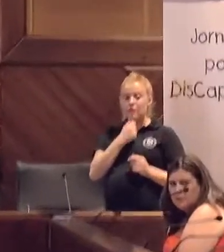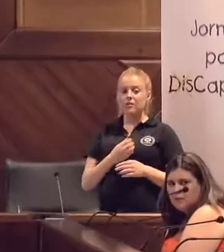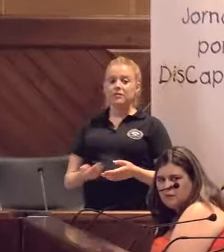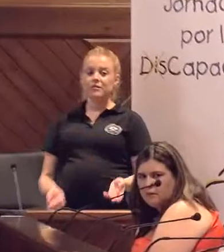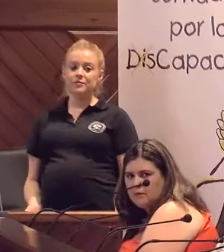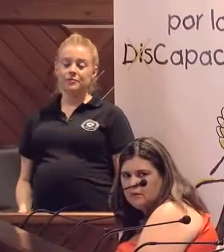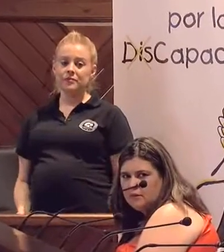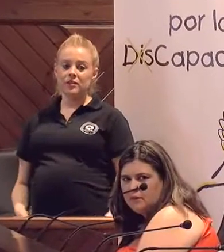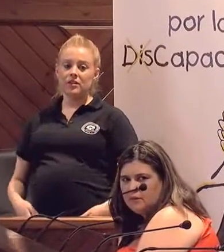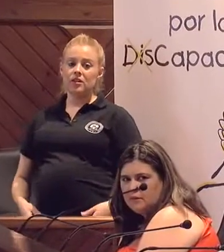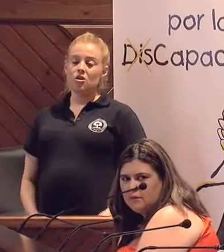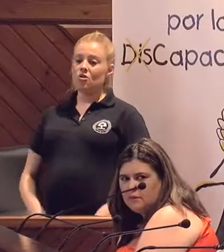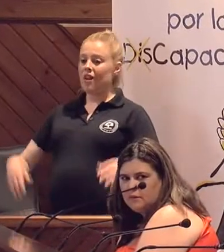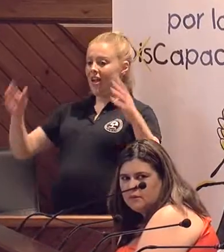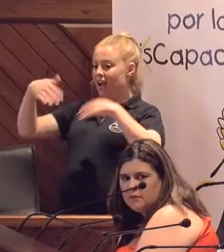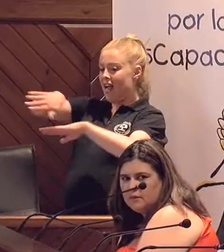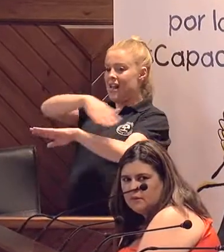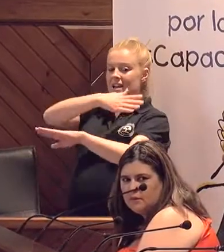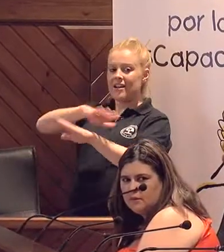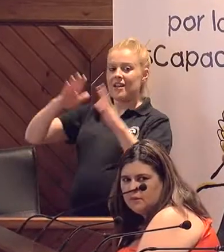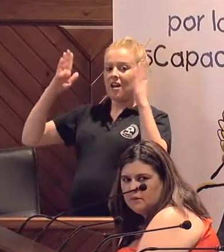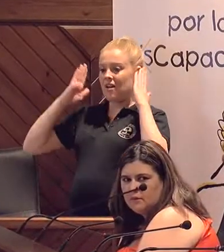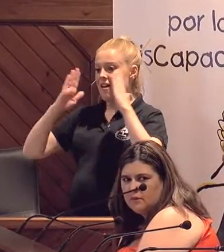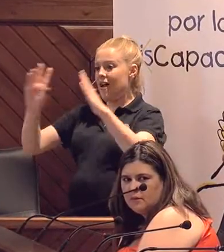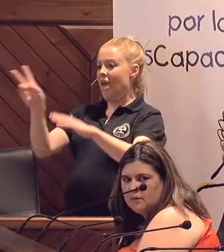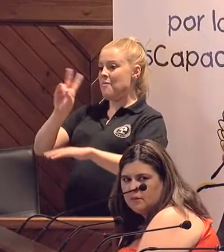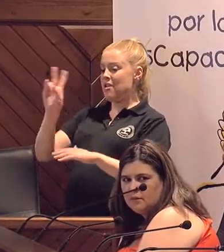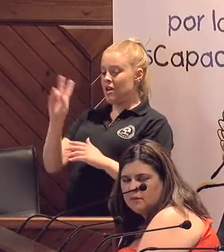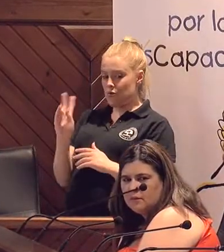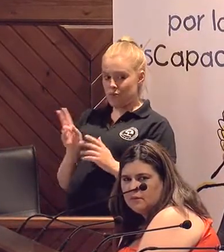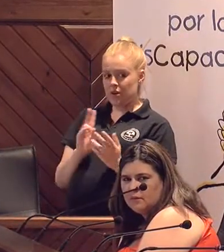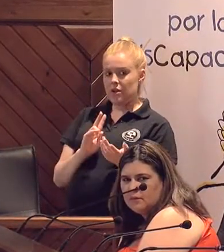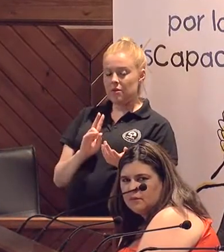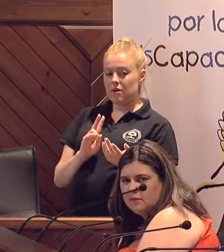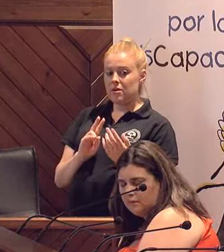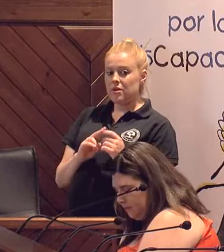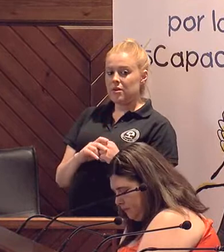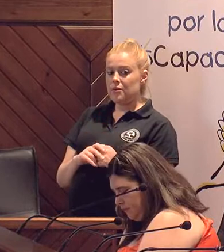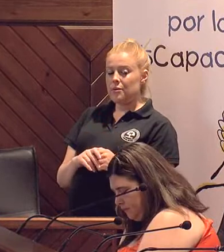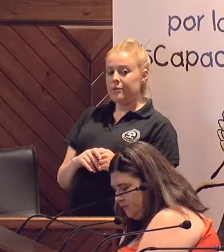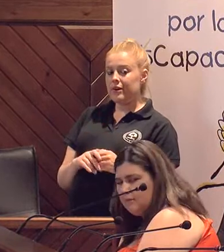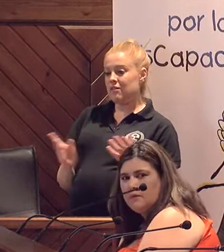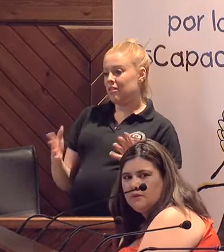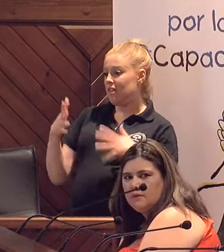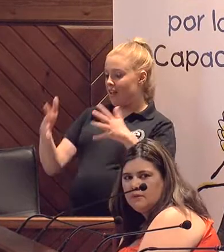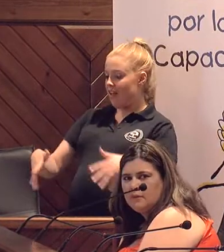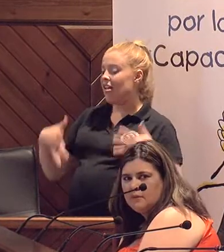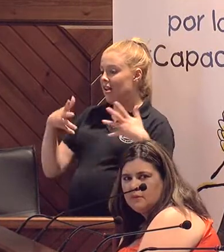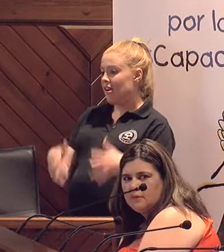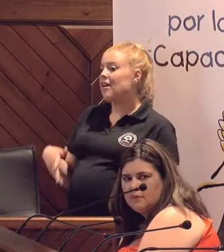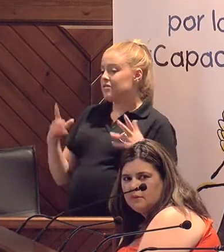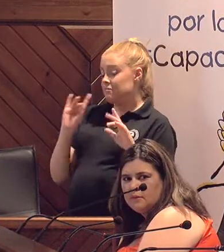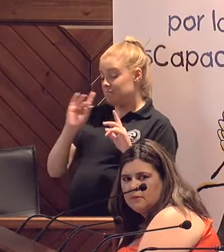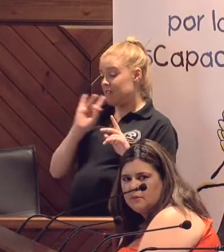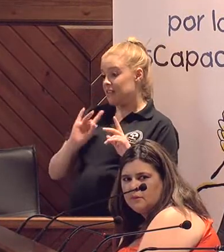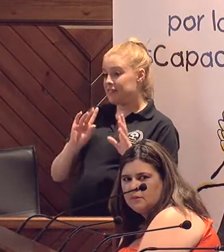con lo bonito que han dejado toda la avenida de la Villanueva de Córdoba, pues, con los veladores hay personas con sillas de ruedas eléctricas, sobre